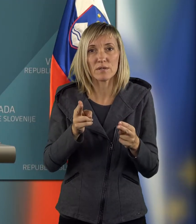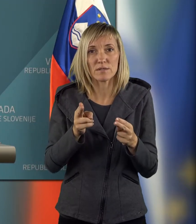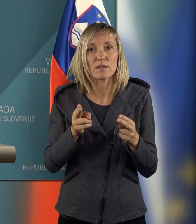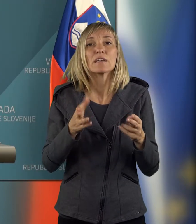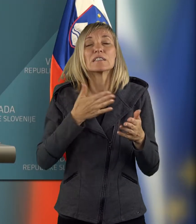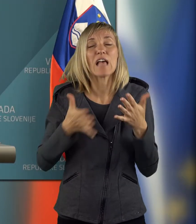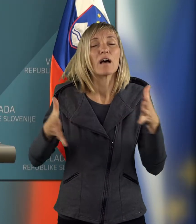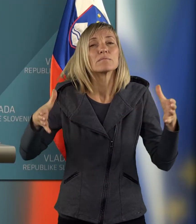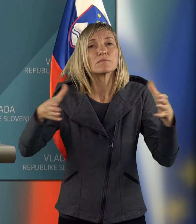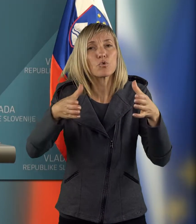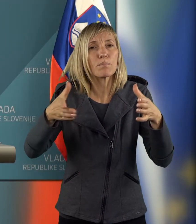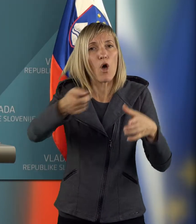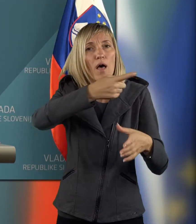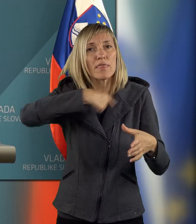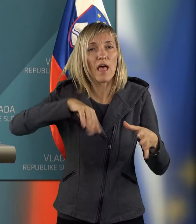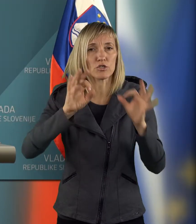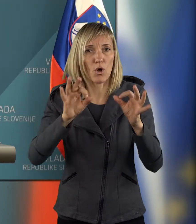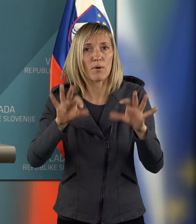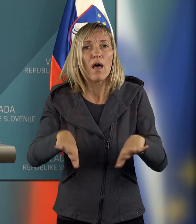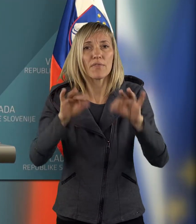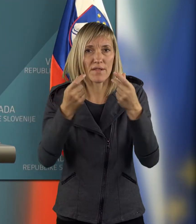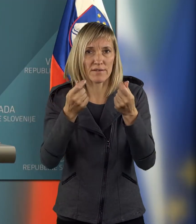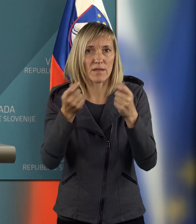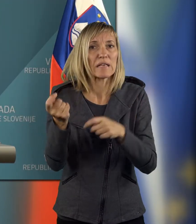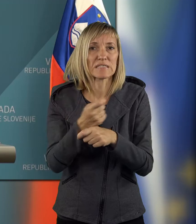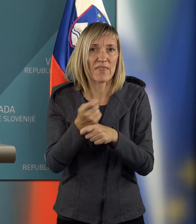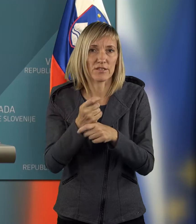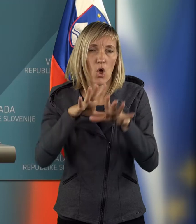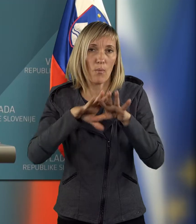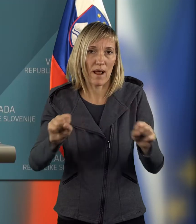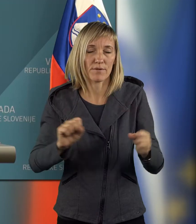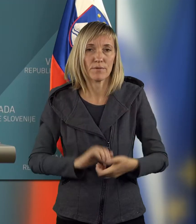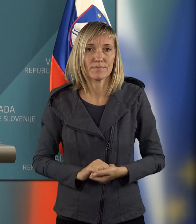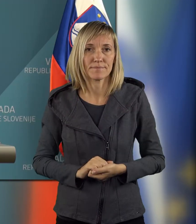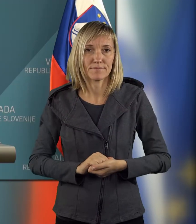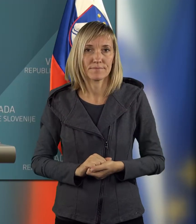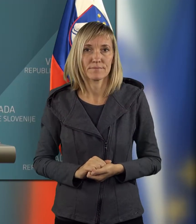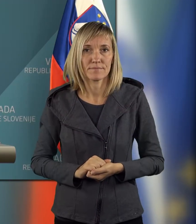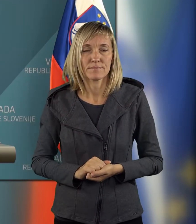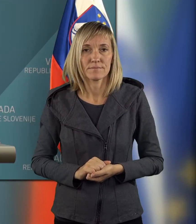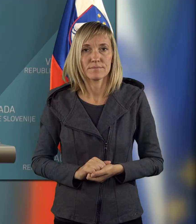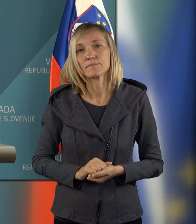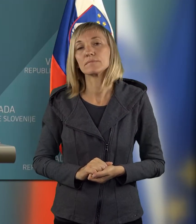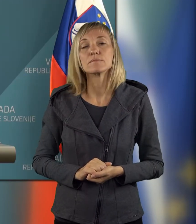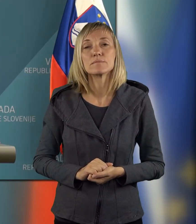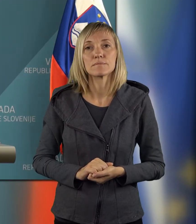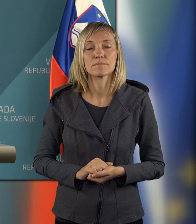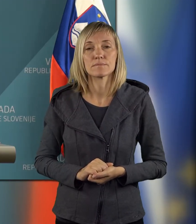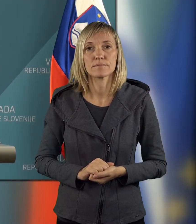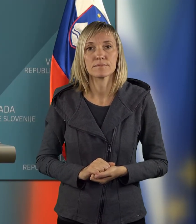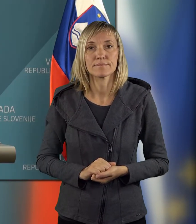v naše skupno dobro najdemo denar in saniramo. Hvala, dnevnih, izvoljte, poteneste,